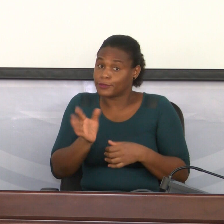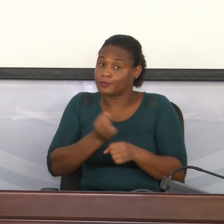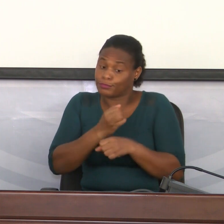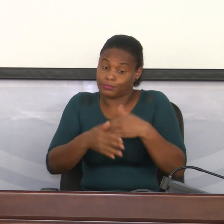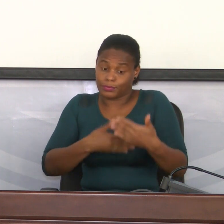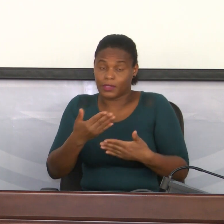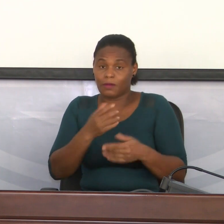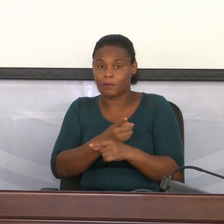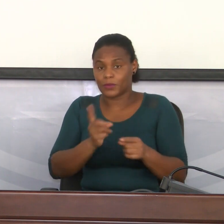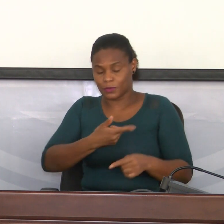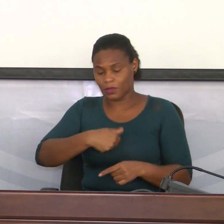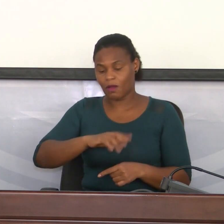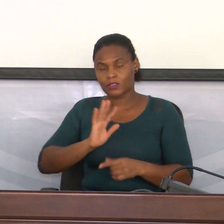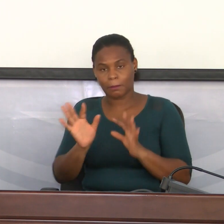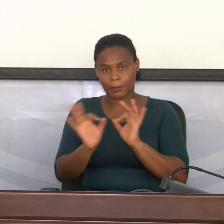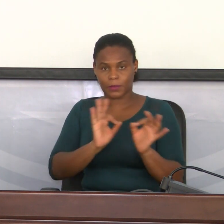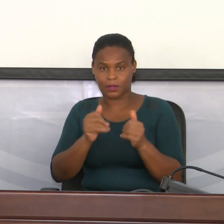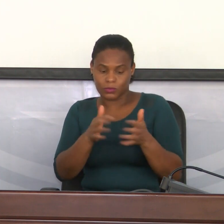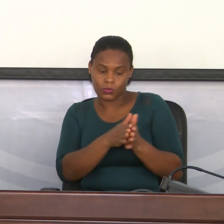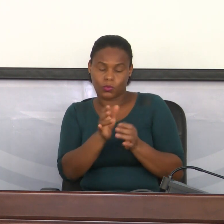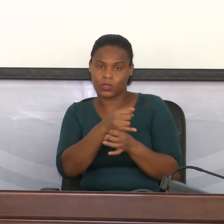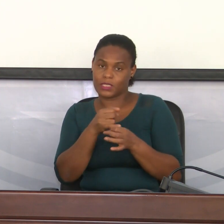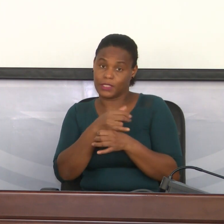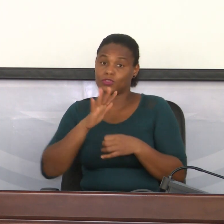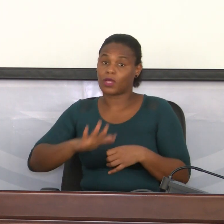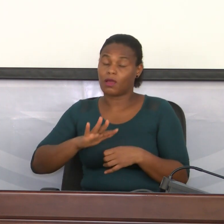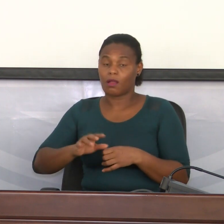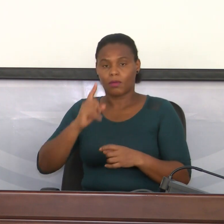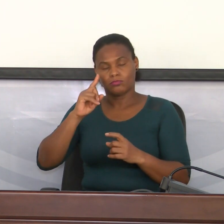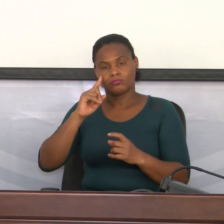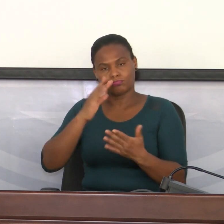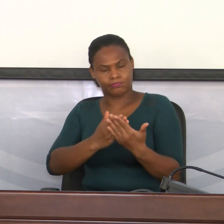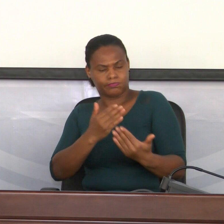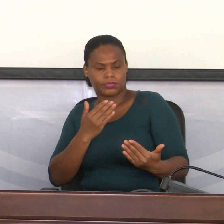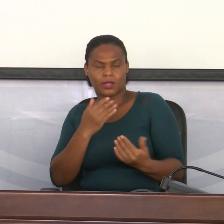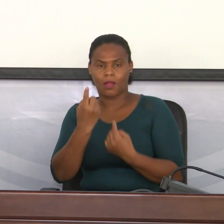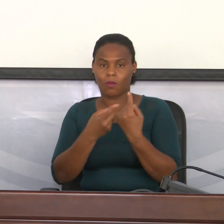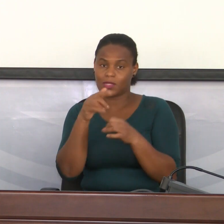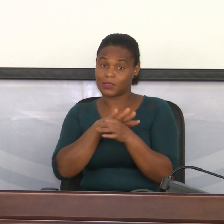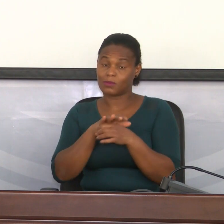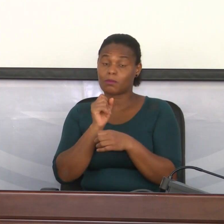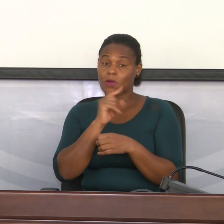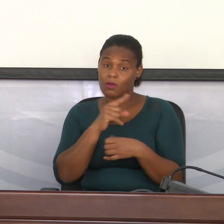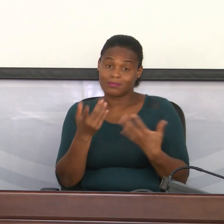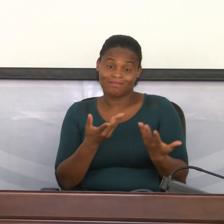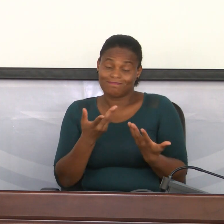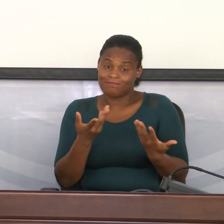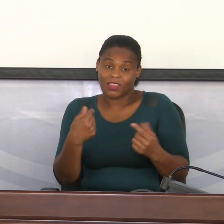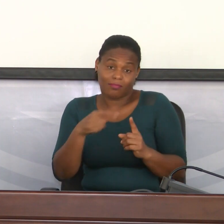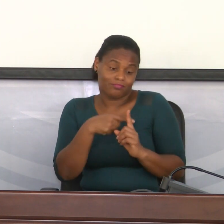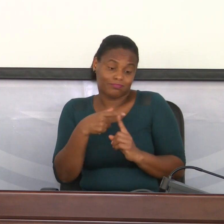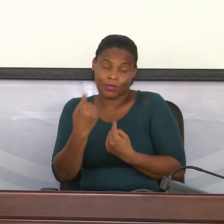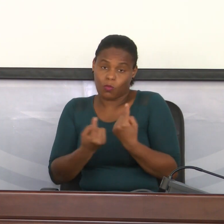E, portanto, temos que estar preparados em todas as ilhas a enfrentar eventuais casos que venham a aparecer,